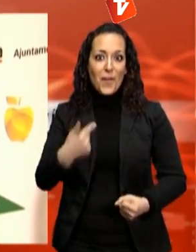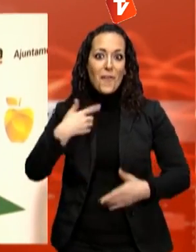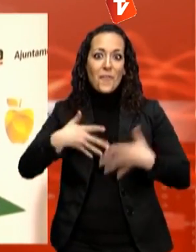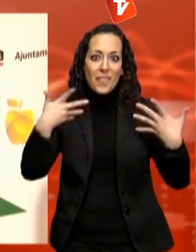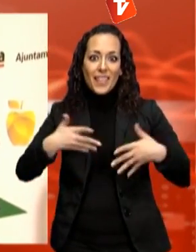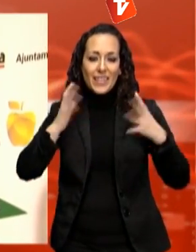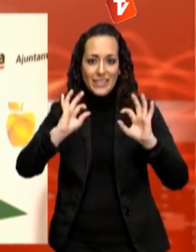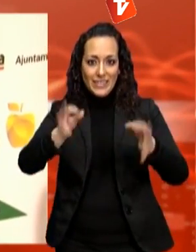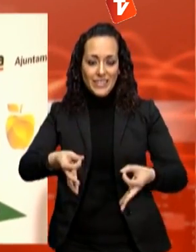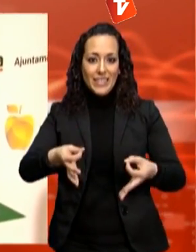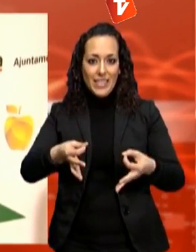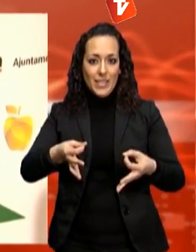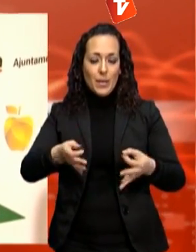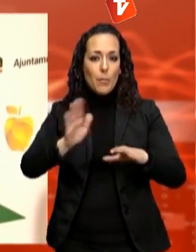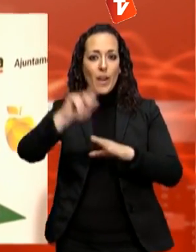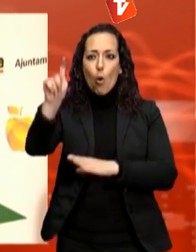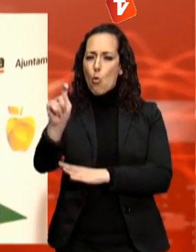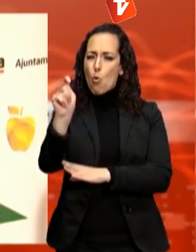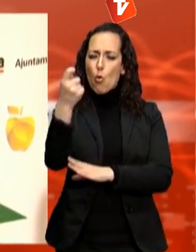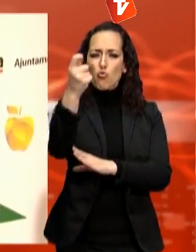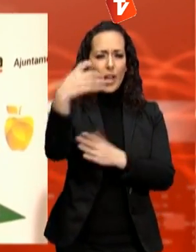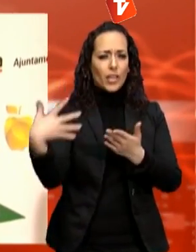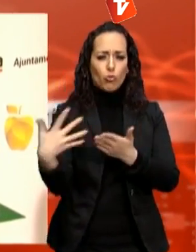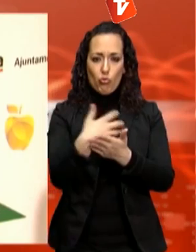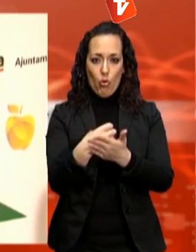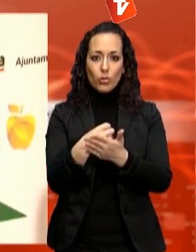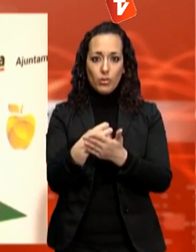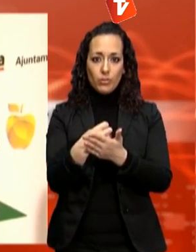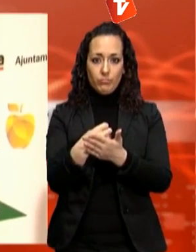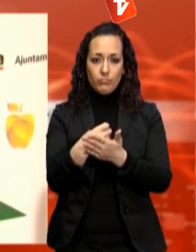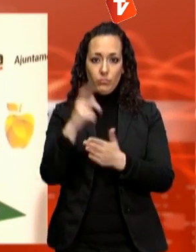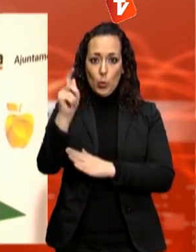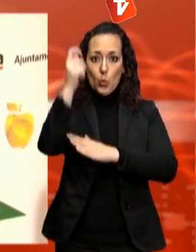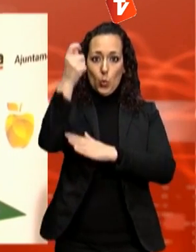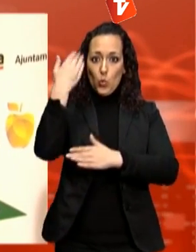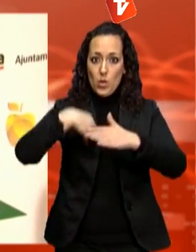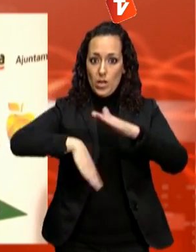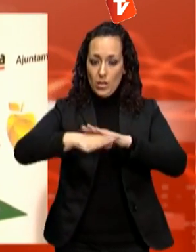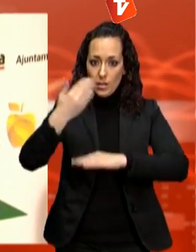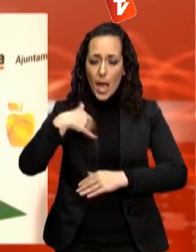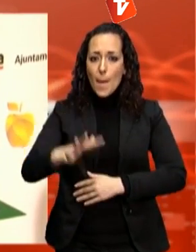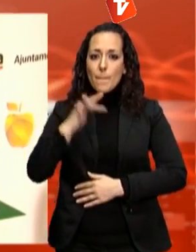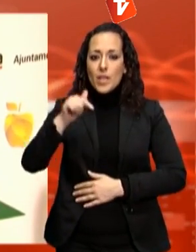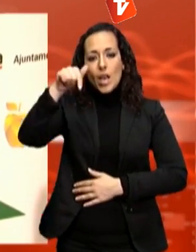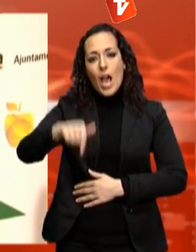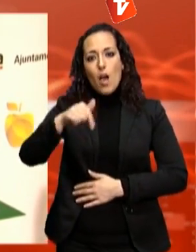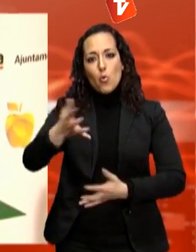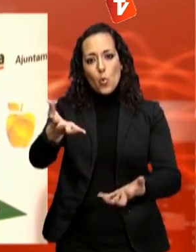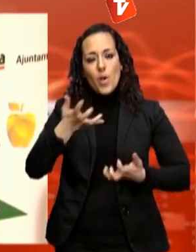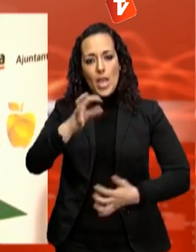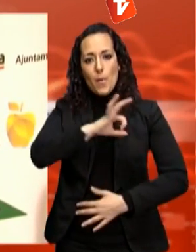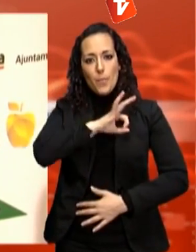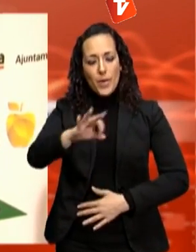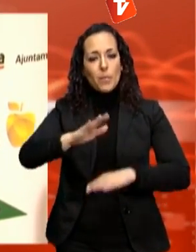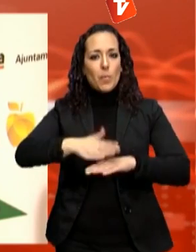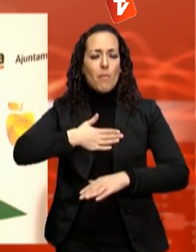'haver aconseguit tot el que he aconseguit i d'avui haver guanyat aquest premi, que això per mi és tot un